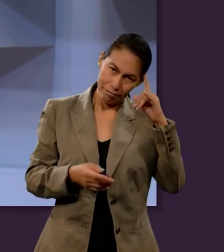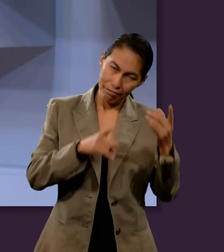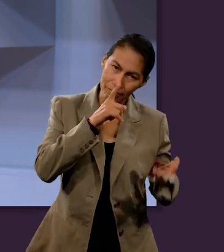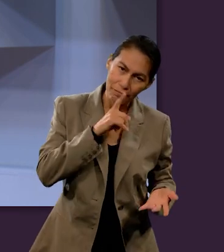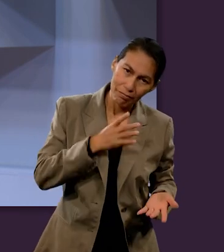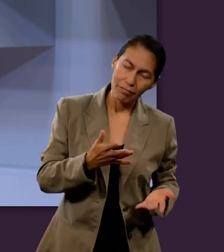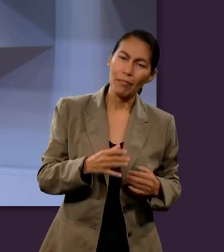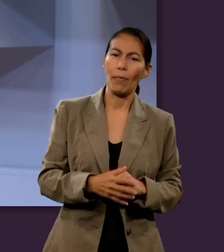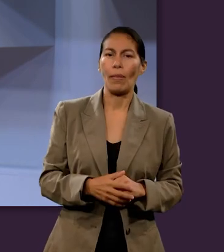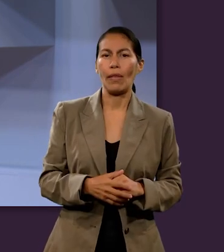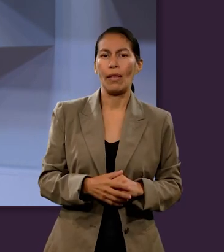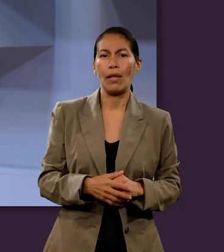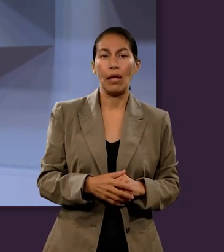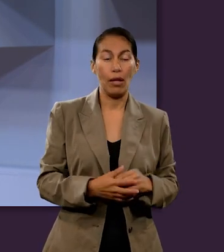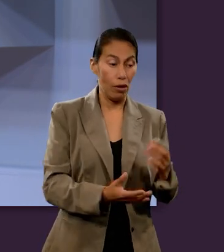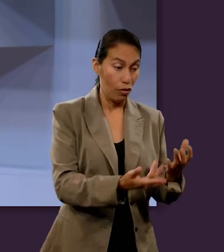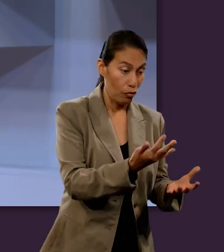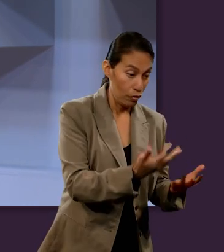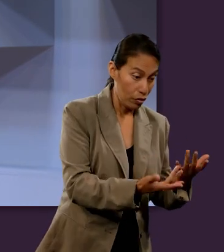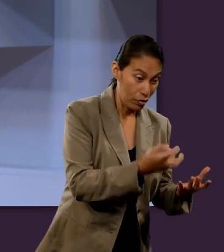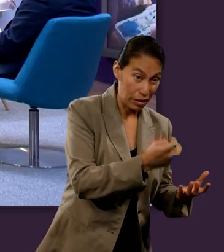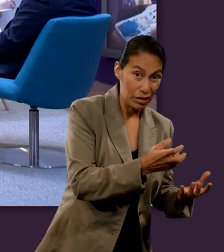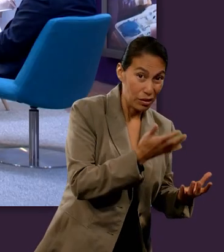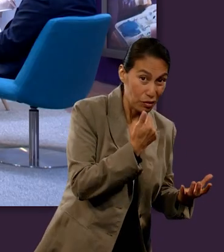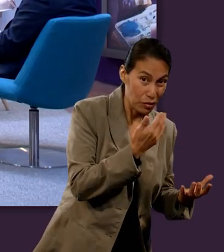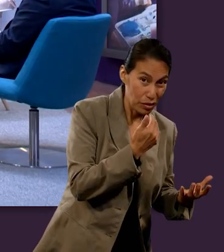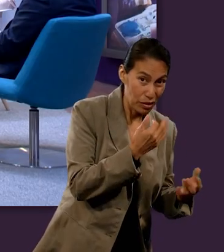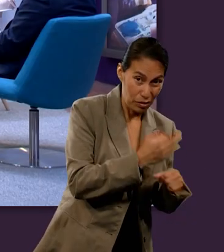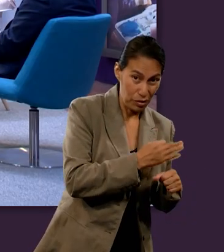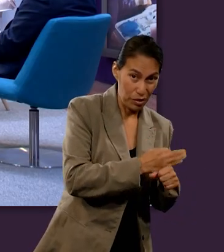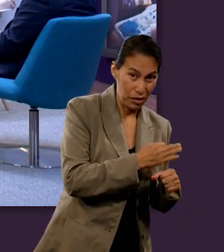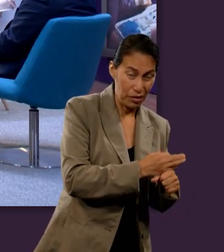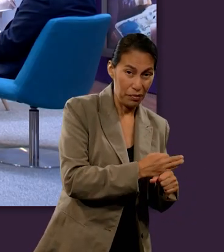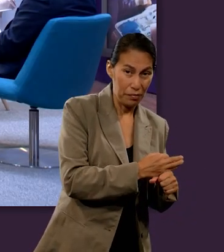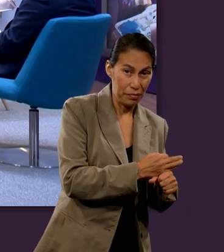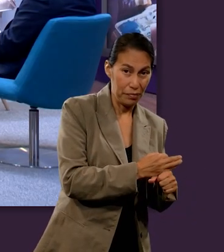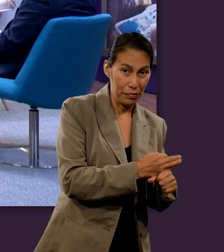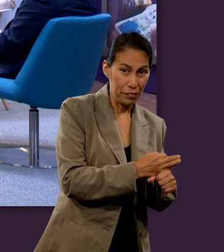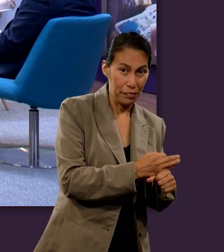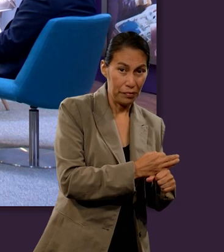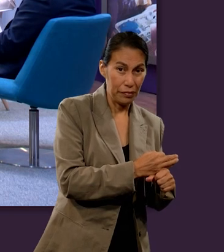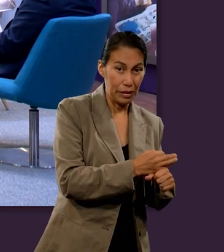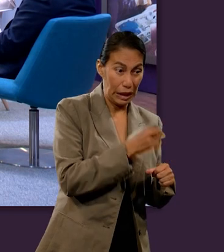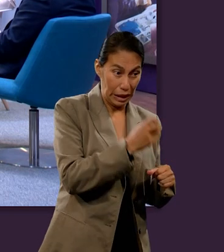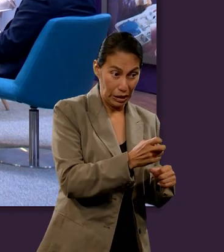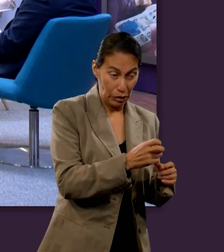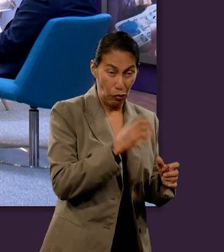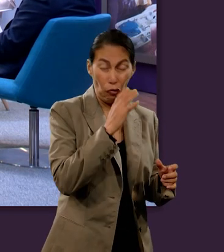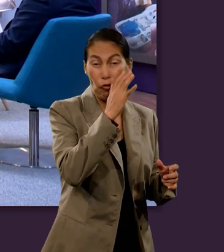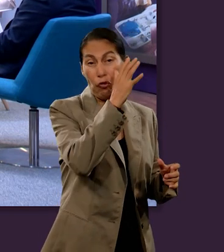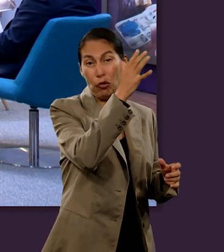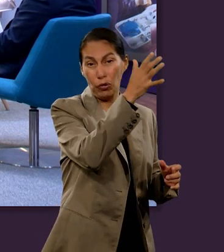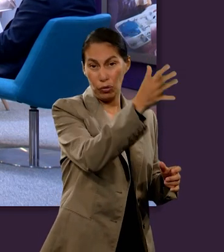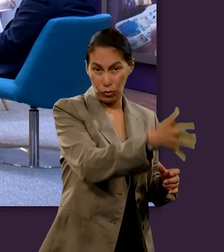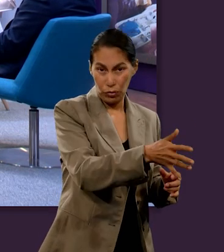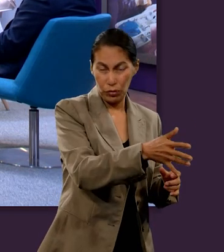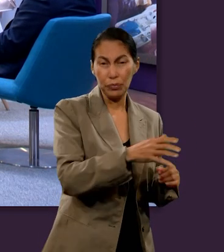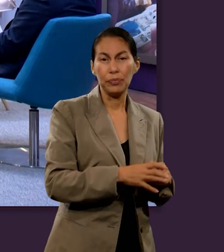en cierta medida, si el infierno no existe ahora, aquí en este momento, si el infierno es un evento